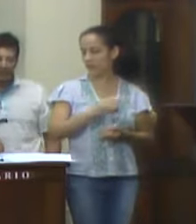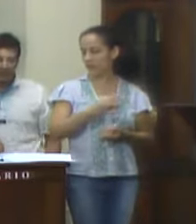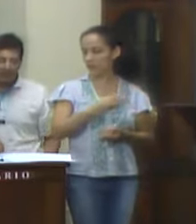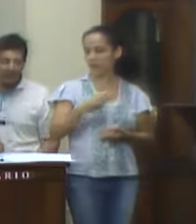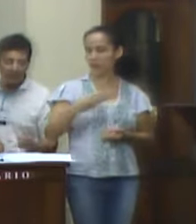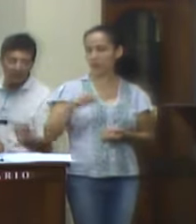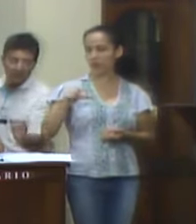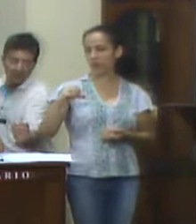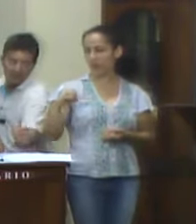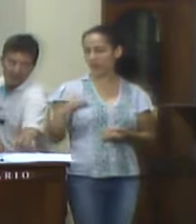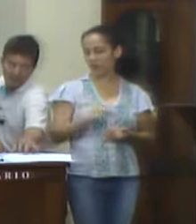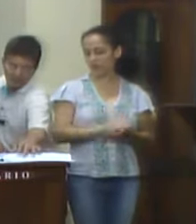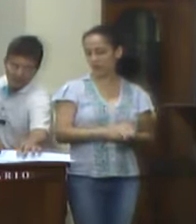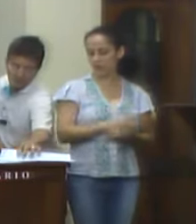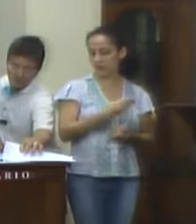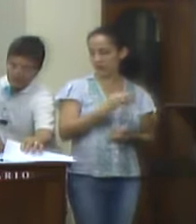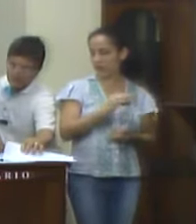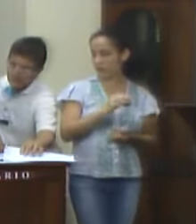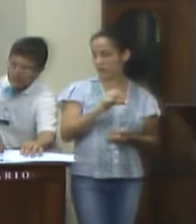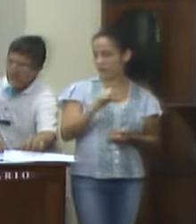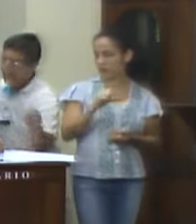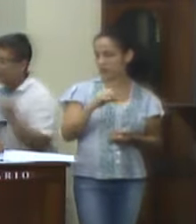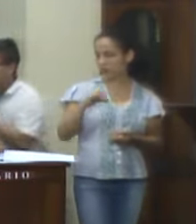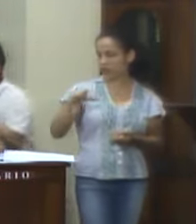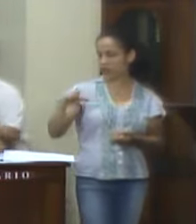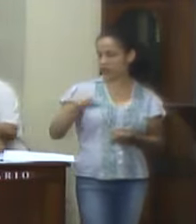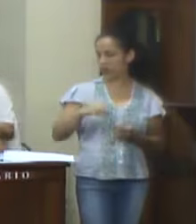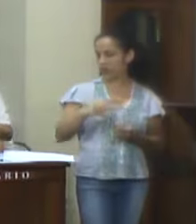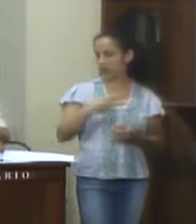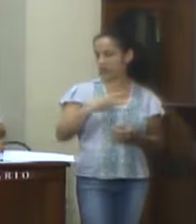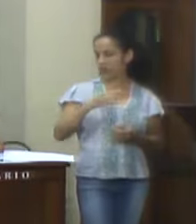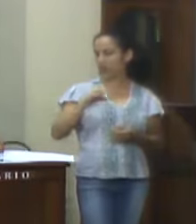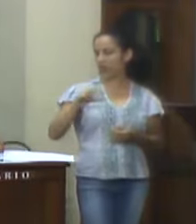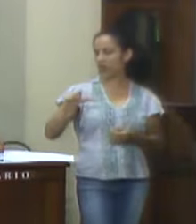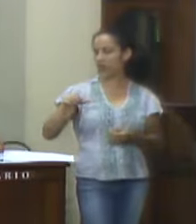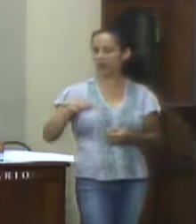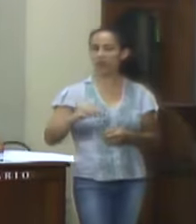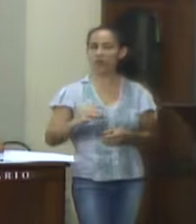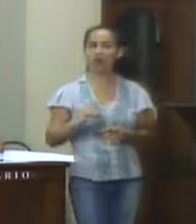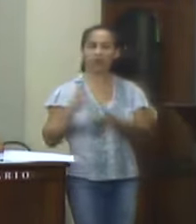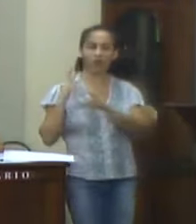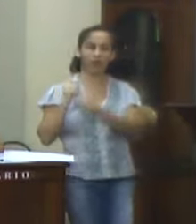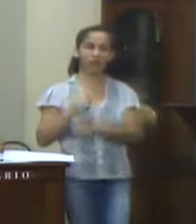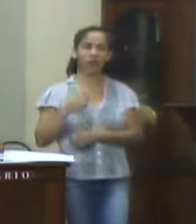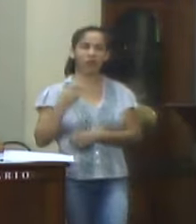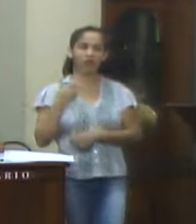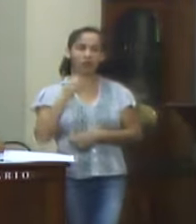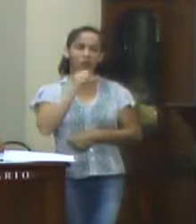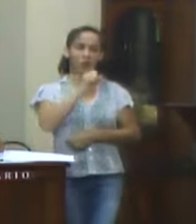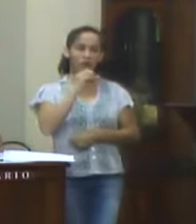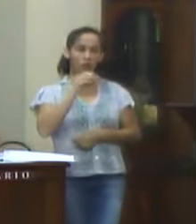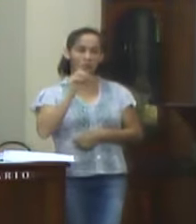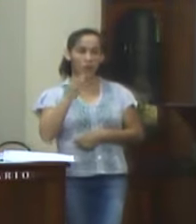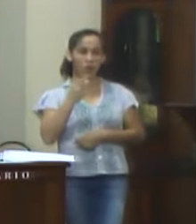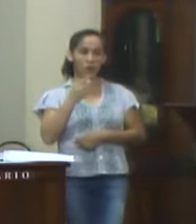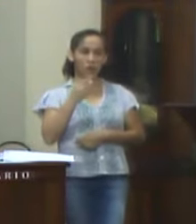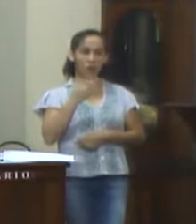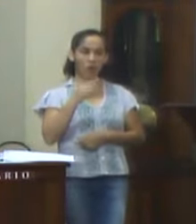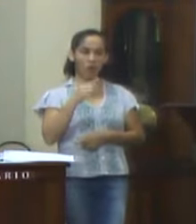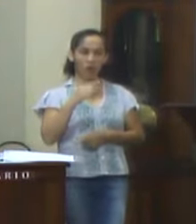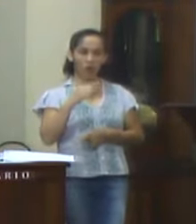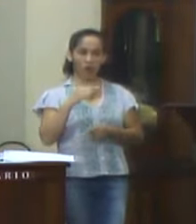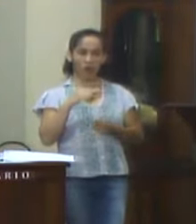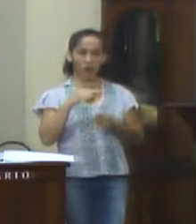-3099-3390-3999-4490-51-00, Valor 80 mil reais. Valença,